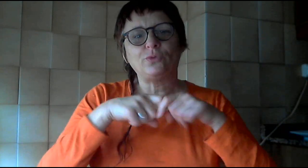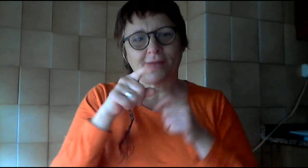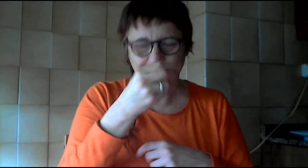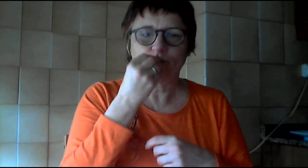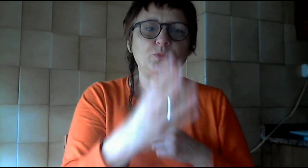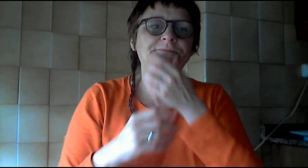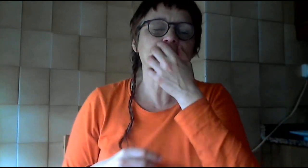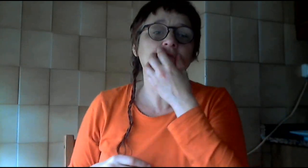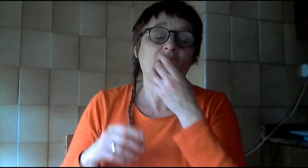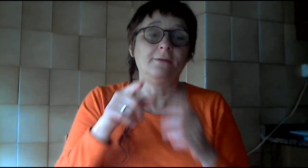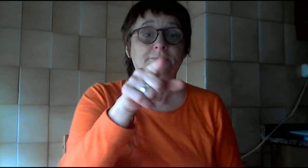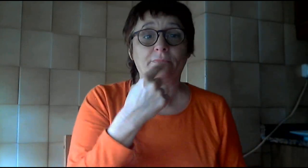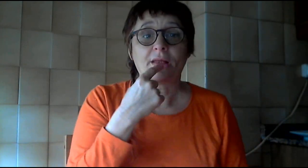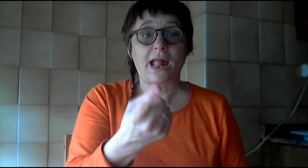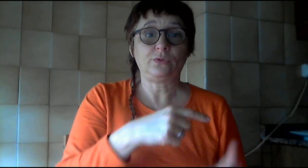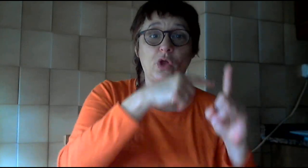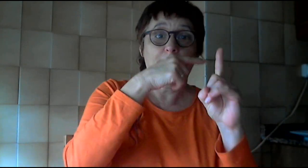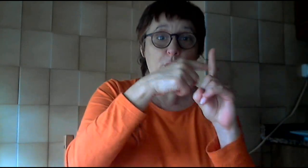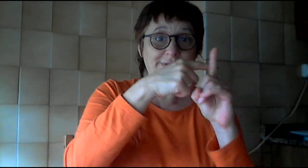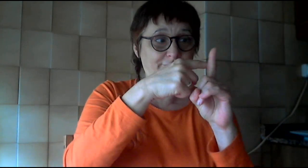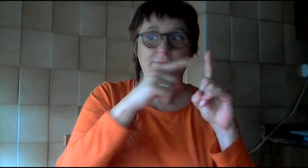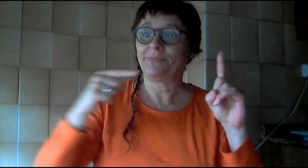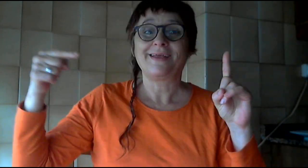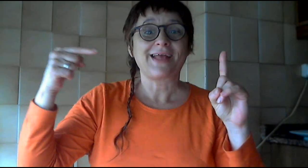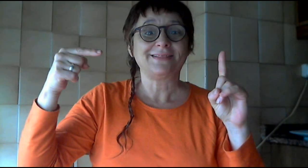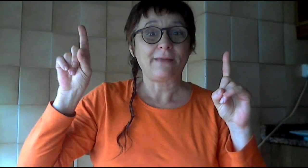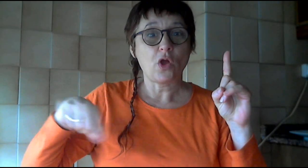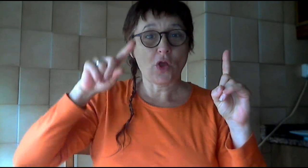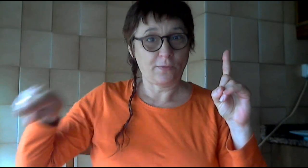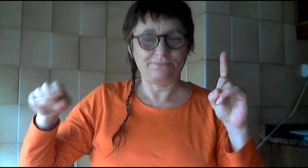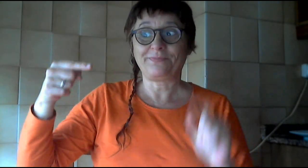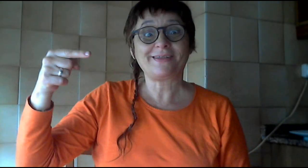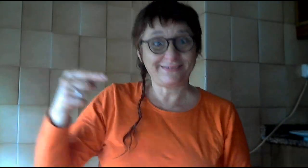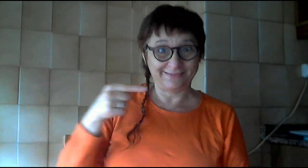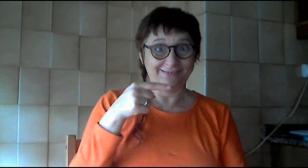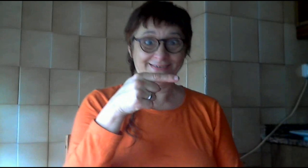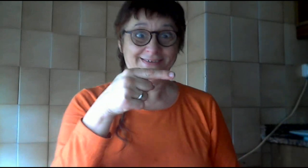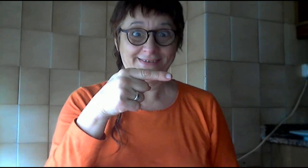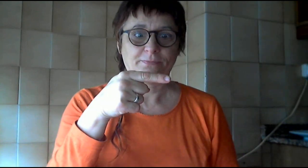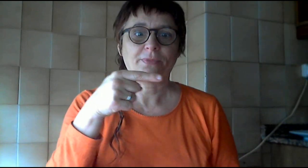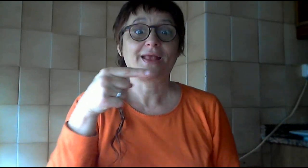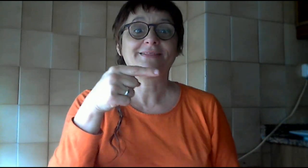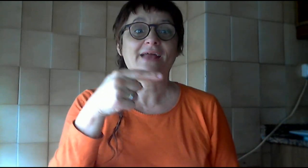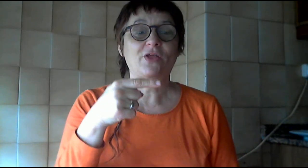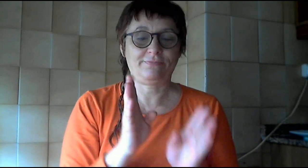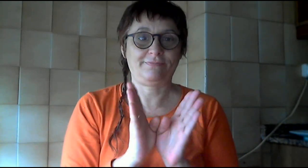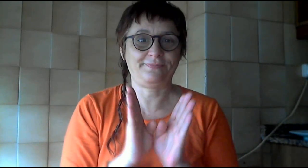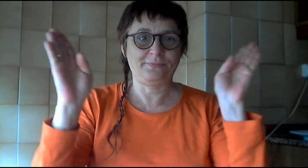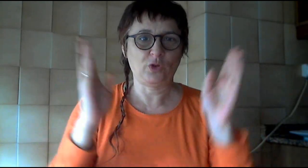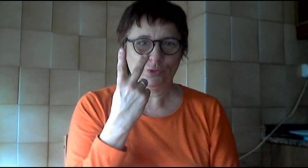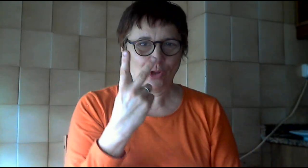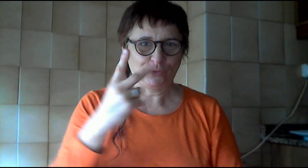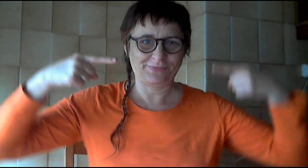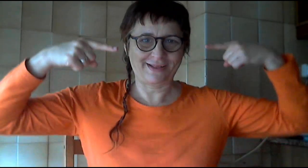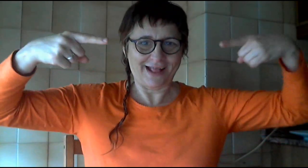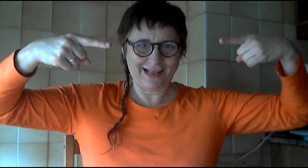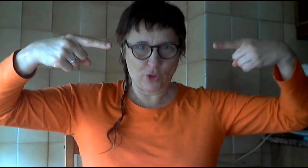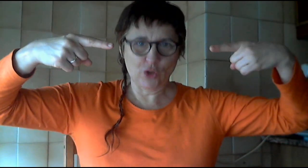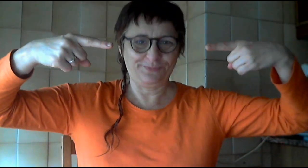Hay que empiezas a lo recónico, el montaje espectacular. Se apagaban las luces, pintan de verde las líneas del campo. Y en serio ese título es el del campeón del mundo de